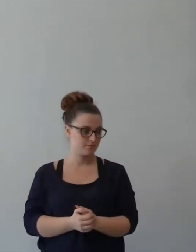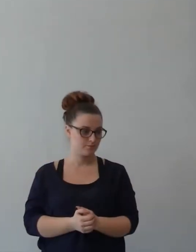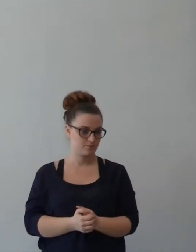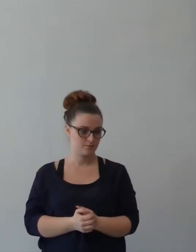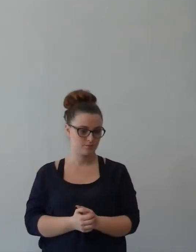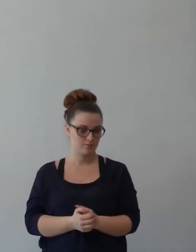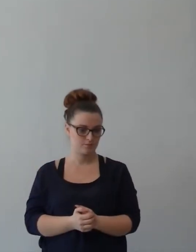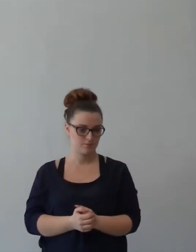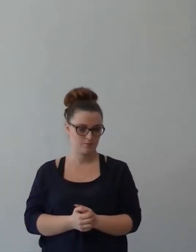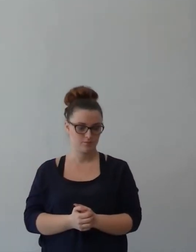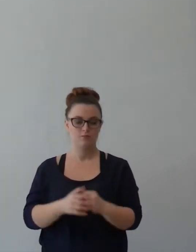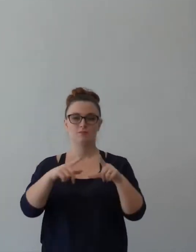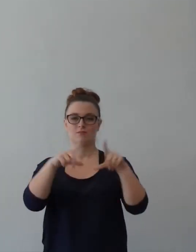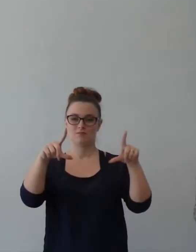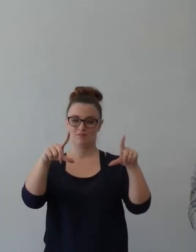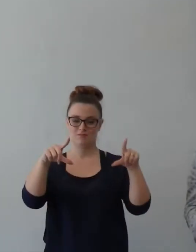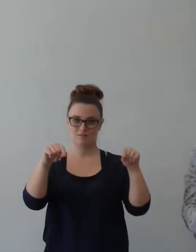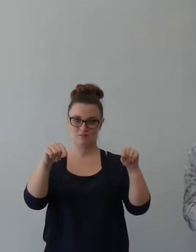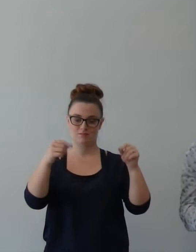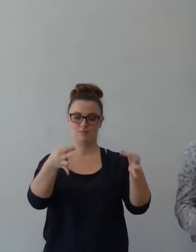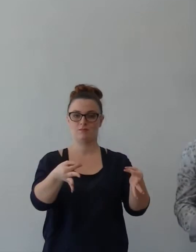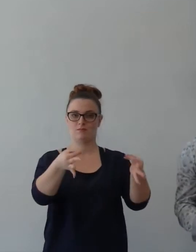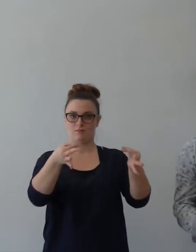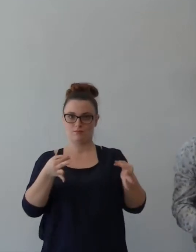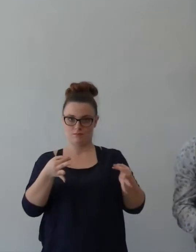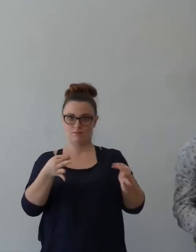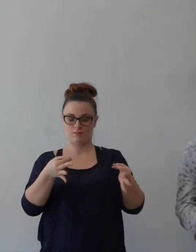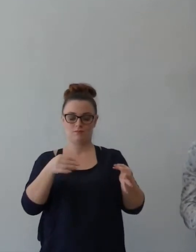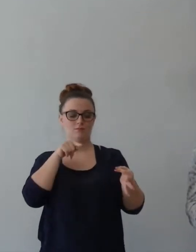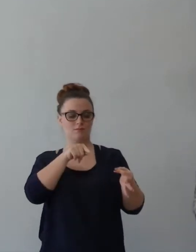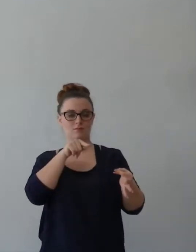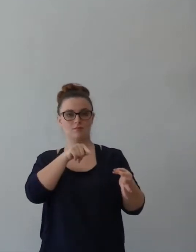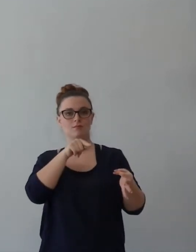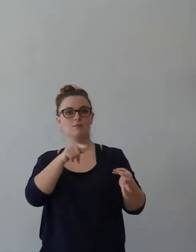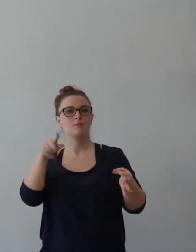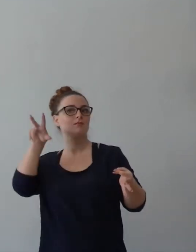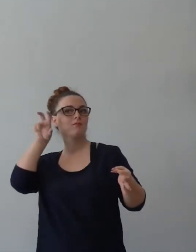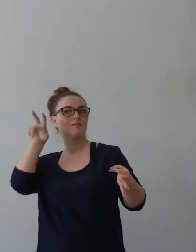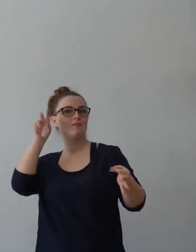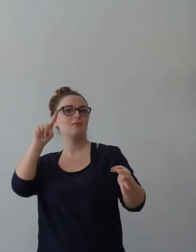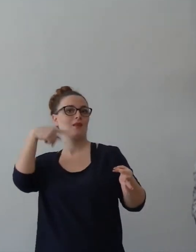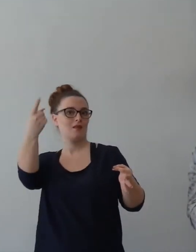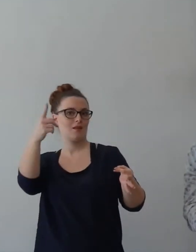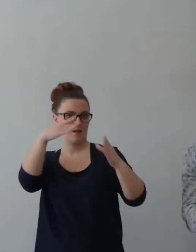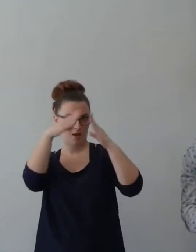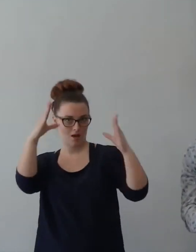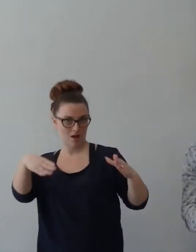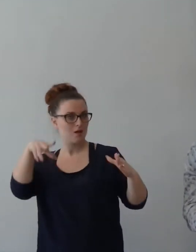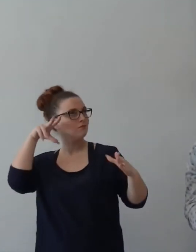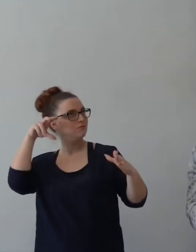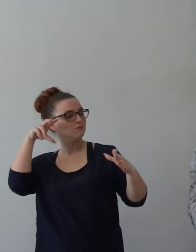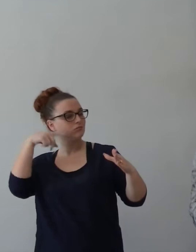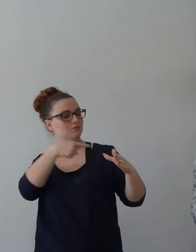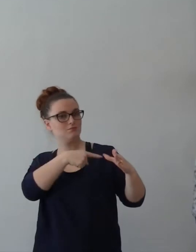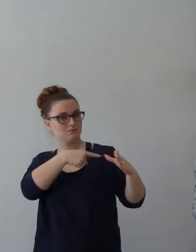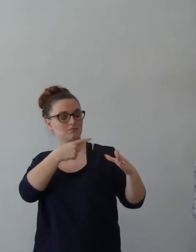una persona che sta seguendo la serie di predicazioni e dice così, caro pastore